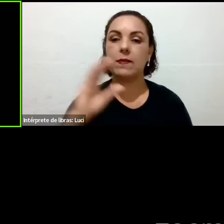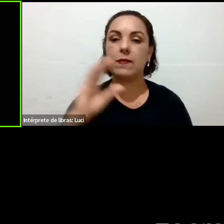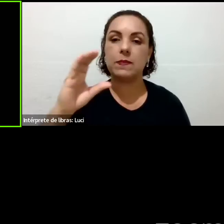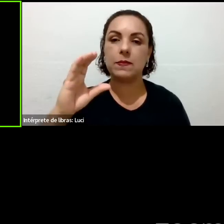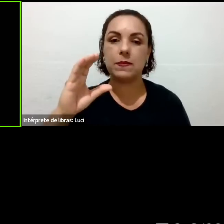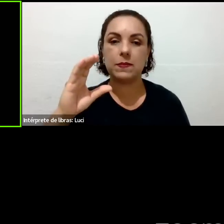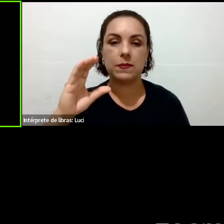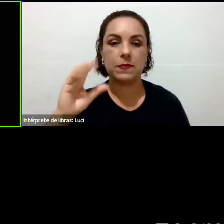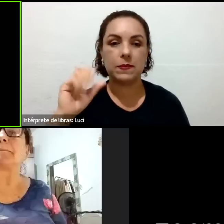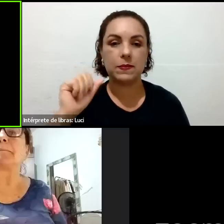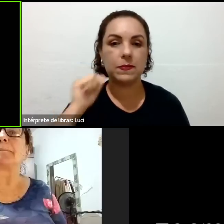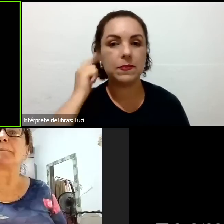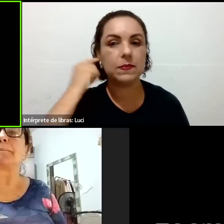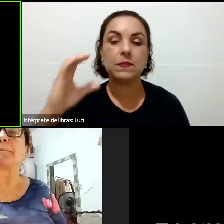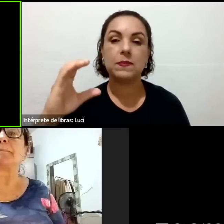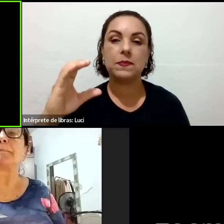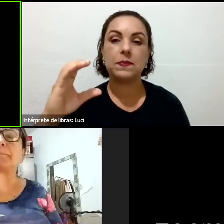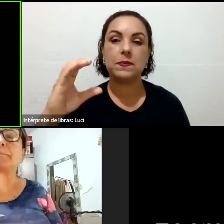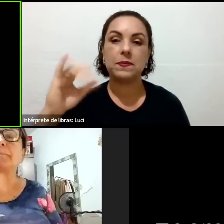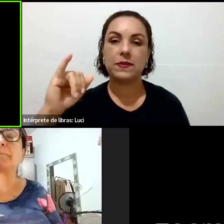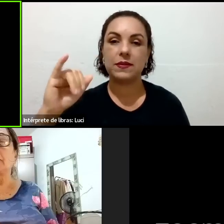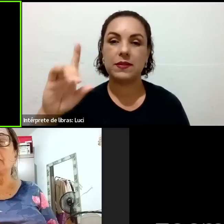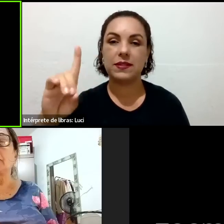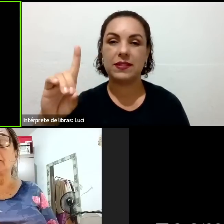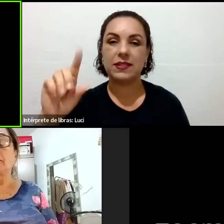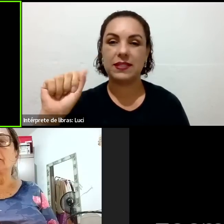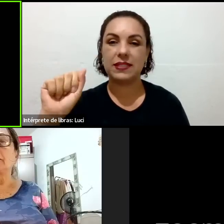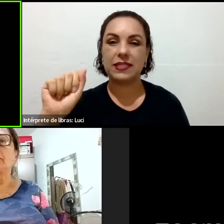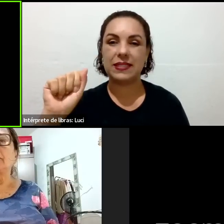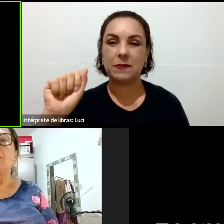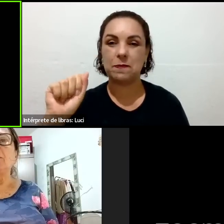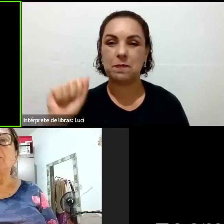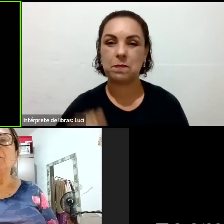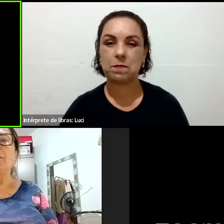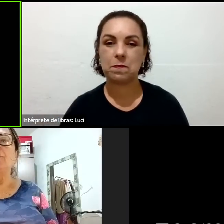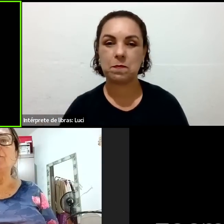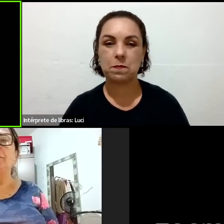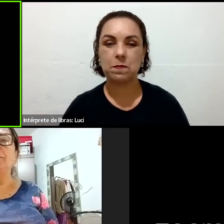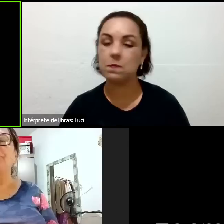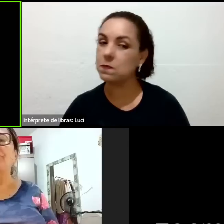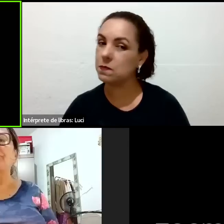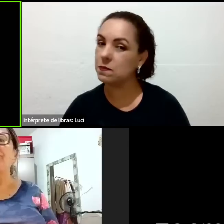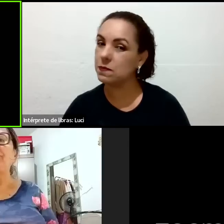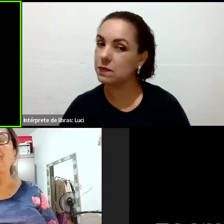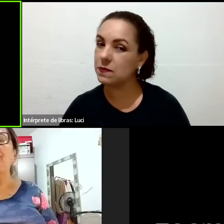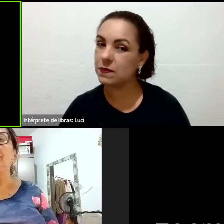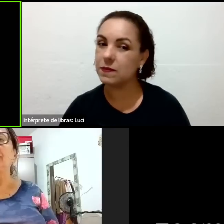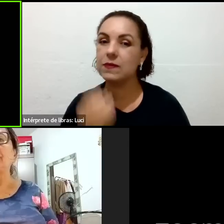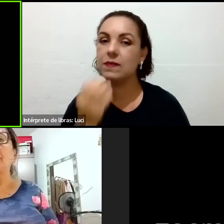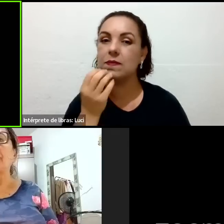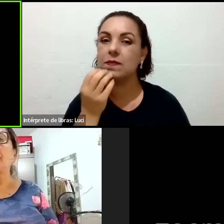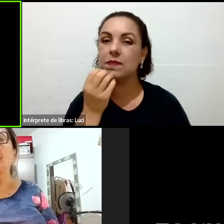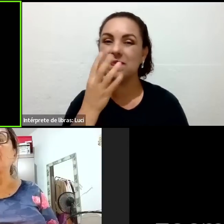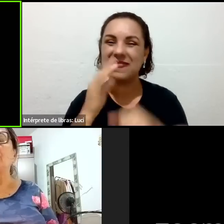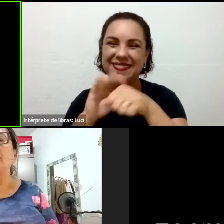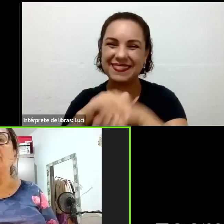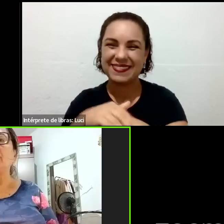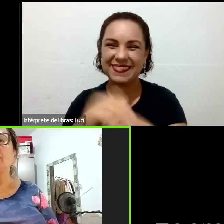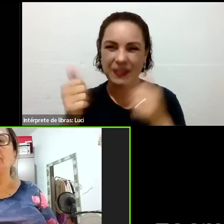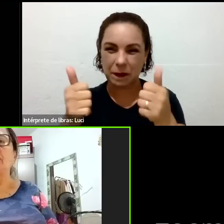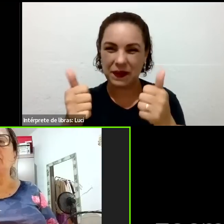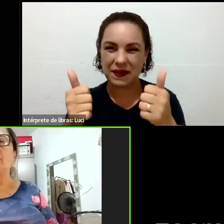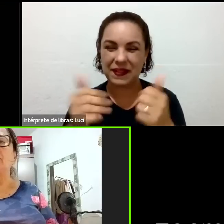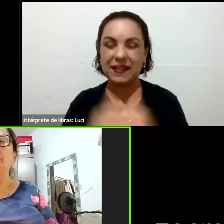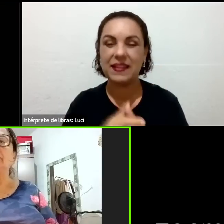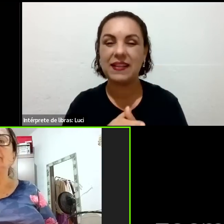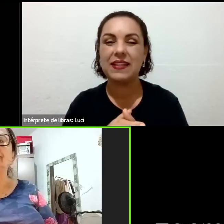Simone, Elayne. Nós vamos ainda chegar a vocês aí, viu? A Maria da Glória. Tudo bem? Tudo bem e